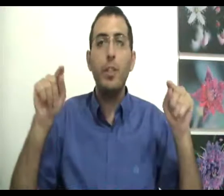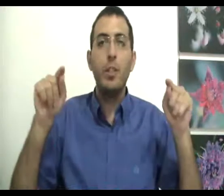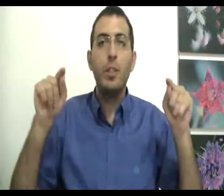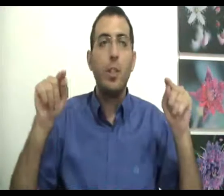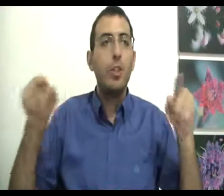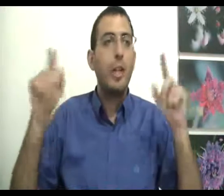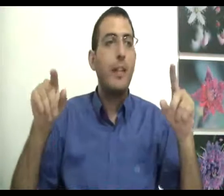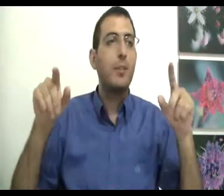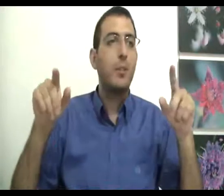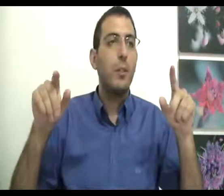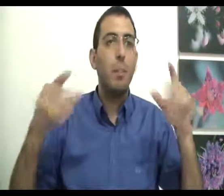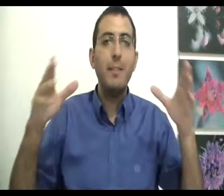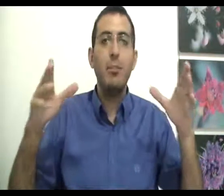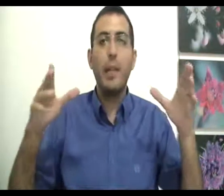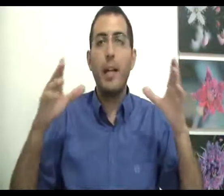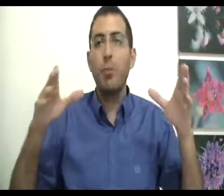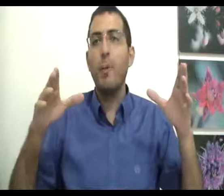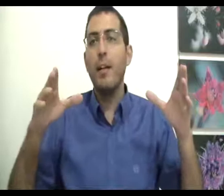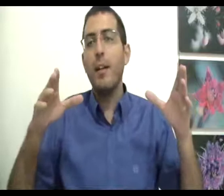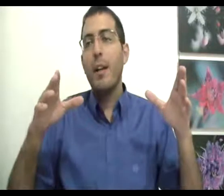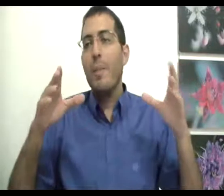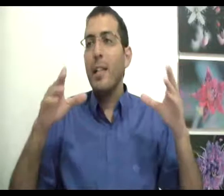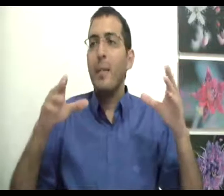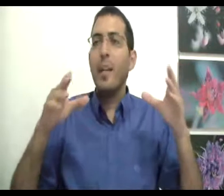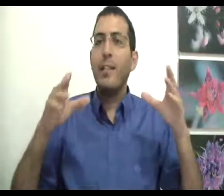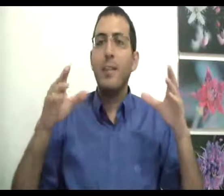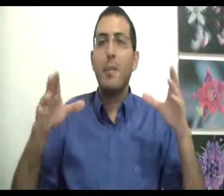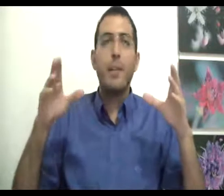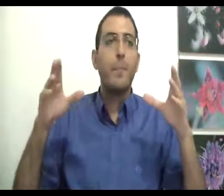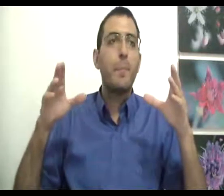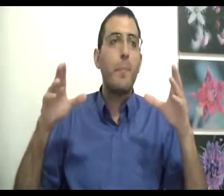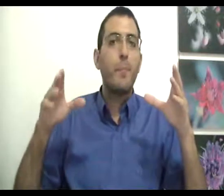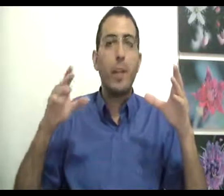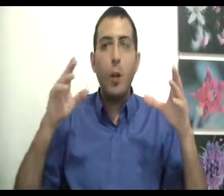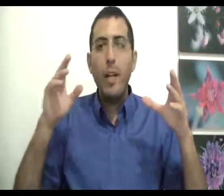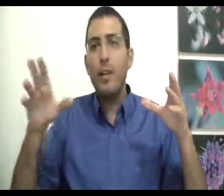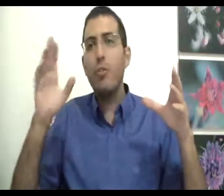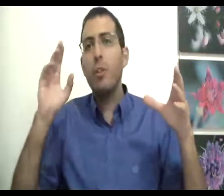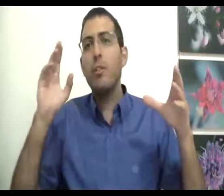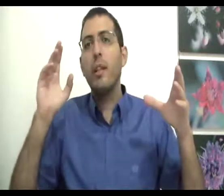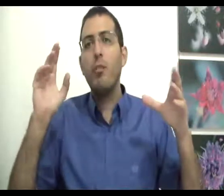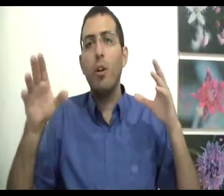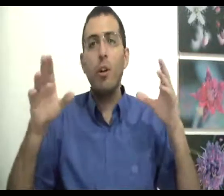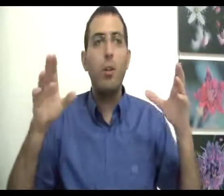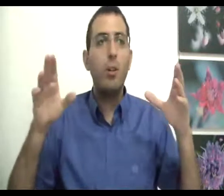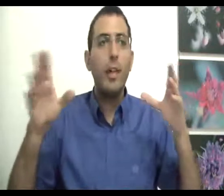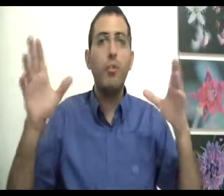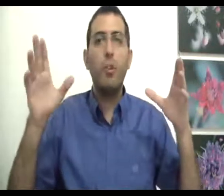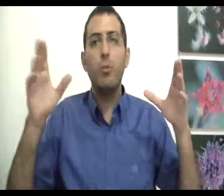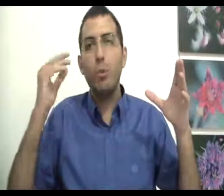של הרצון, מה זאת אומרת? לדוגמא, בן אדם נגיד שמא, הולך לשתות, יש לו הולך לשתות, הוא